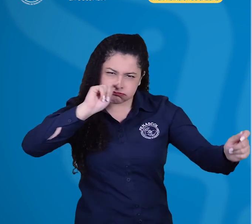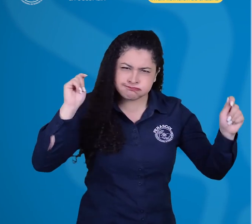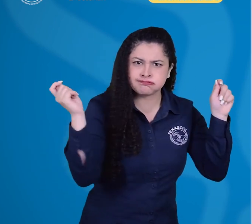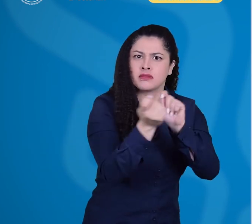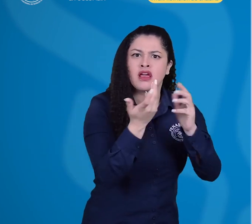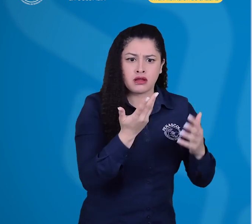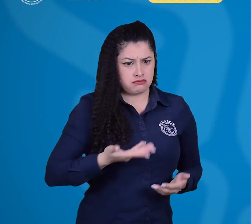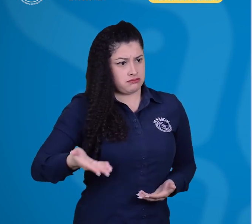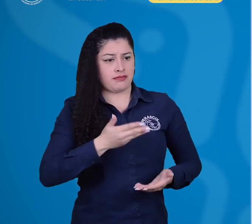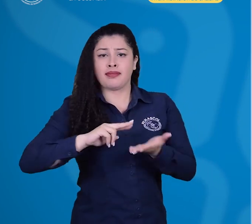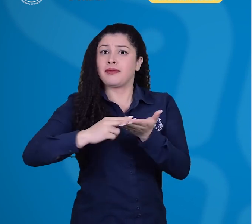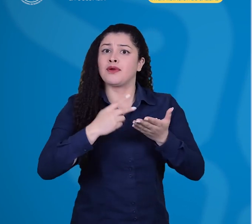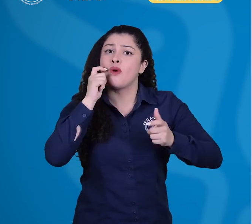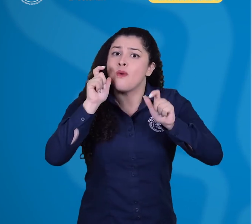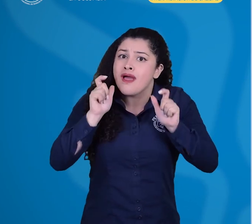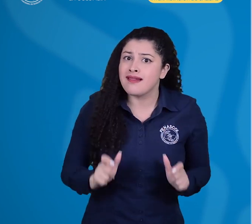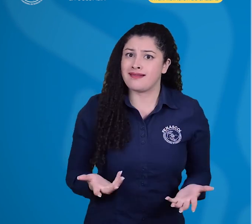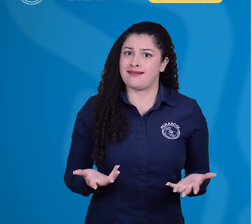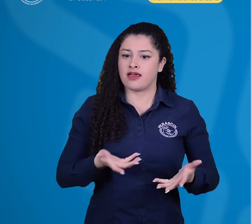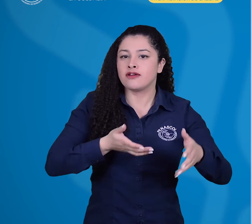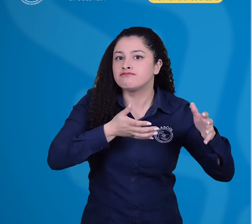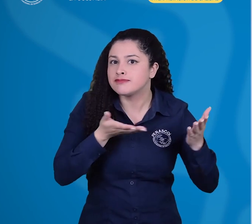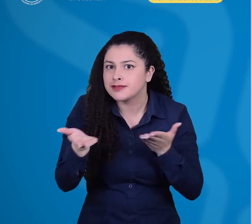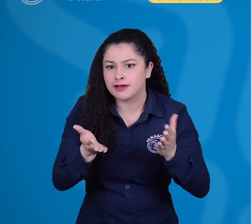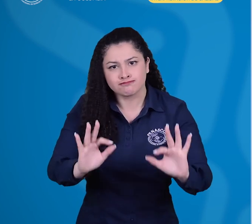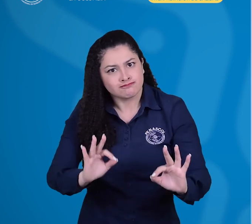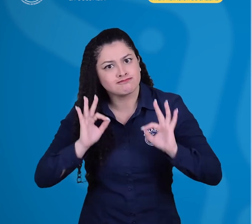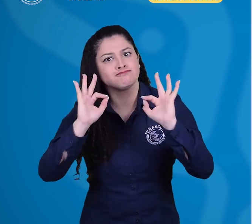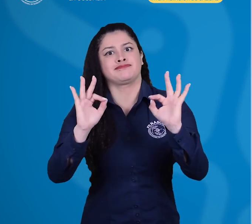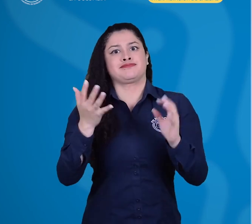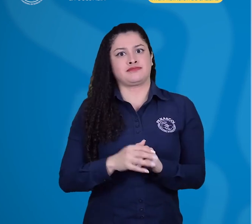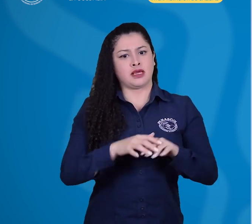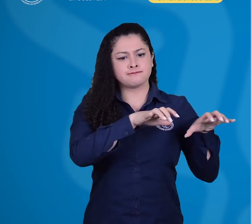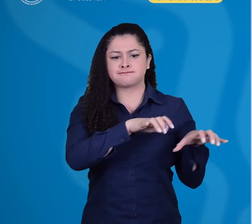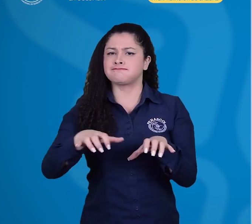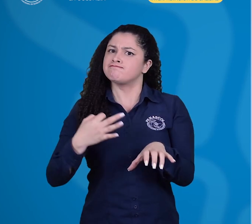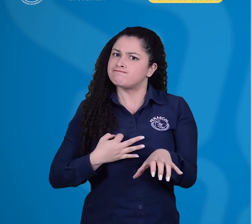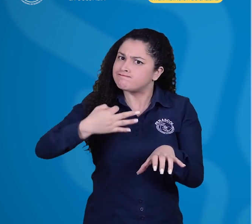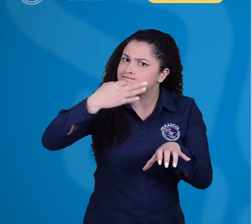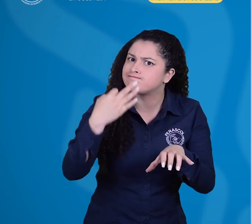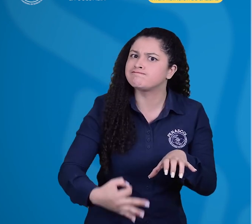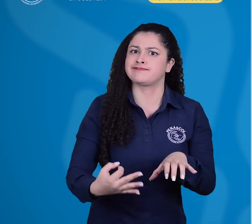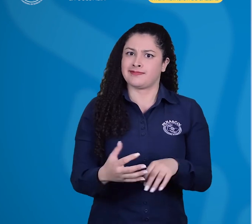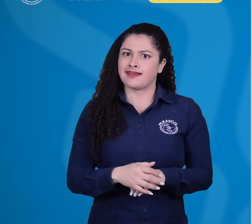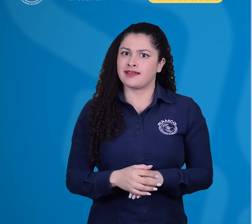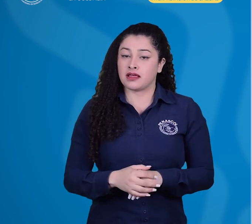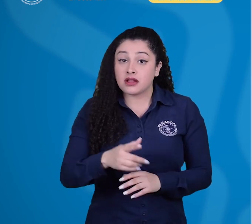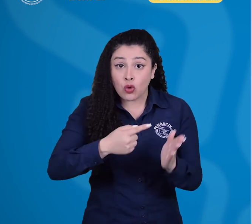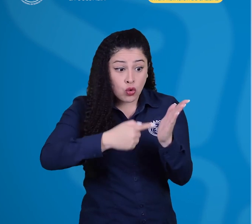humanización del servicio de interpretación, la calidad, actuación ética en relación con la tipología de